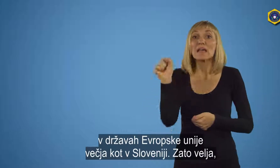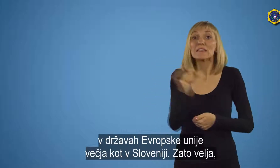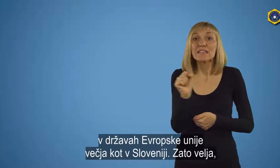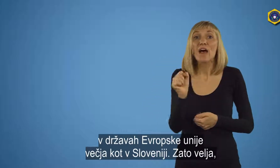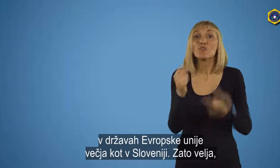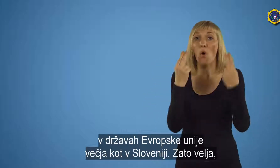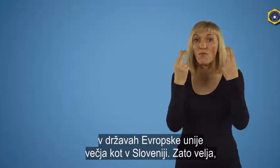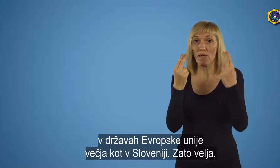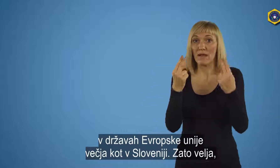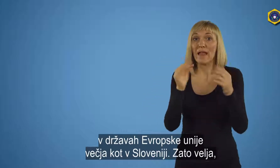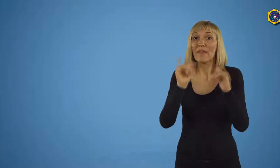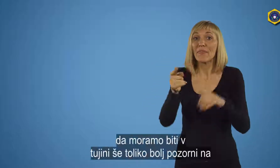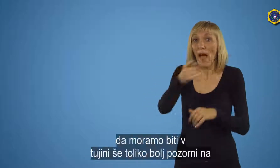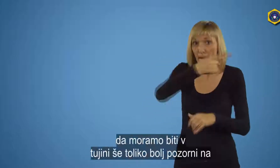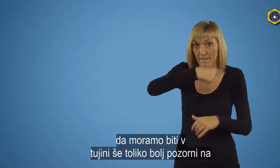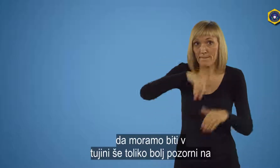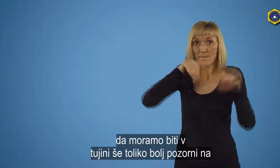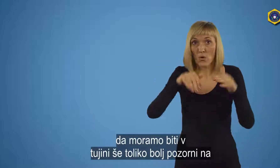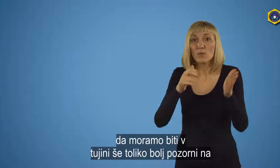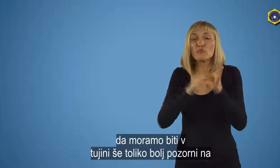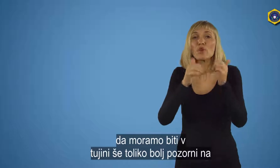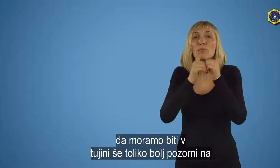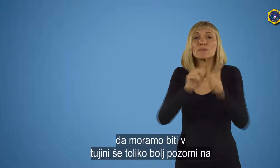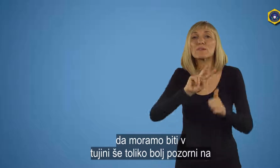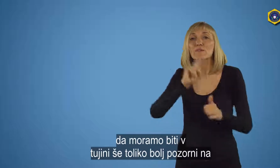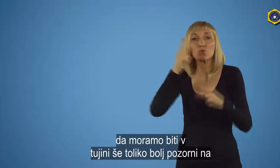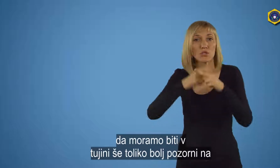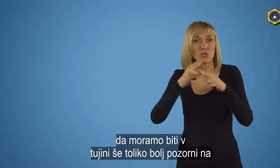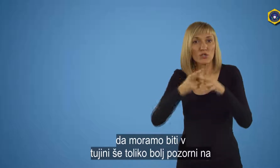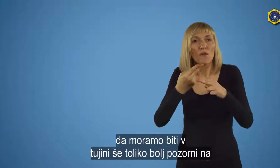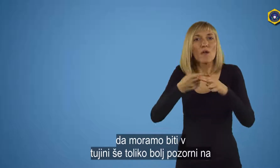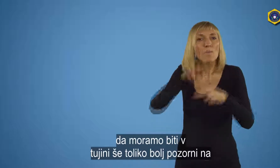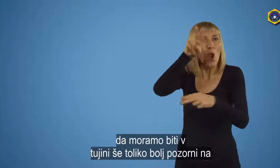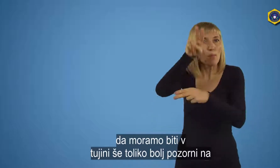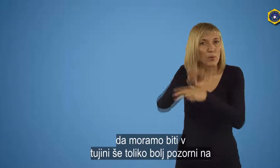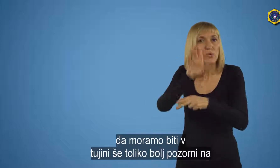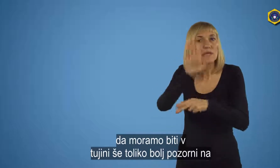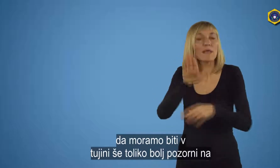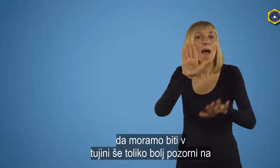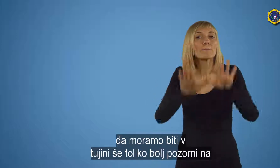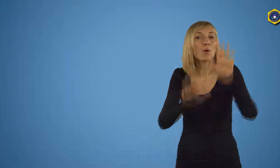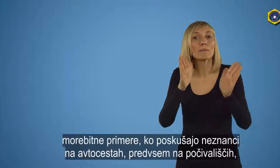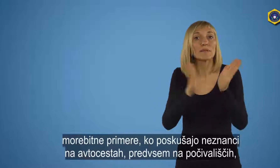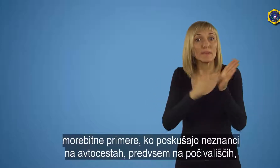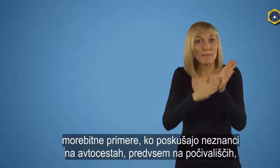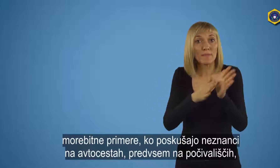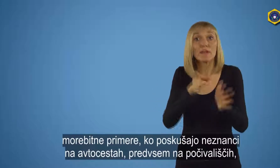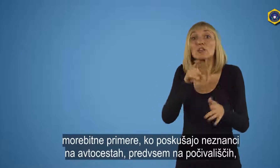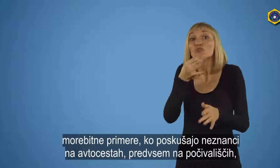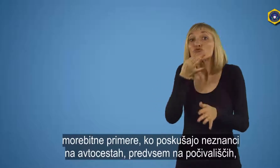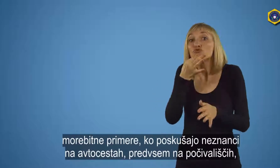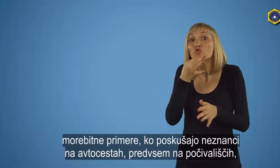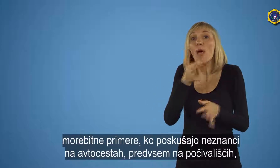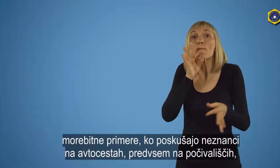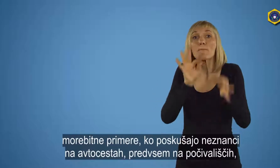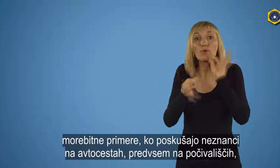Zato velja, da moramo biti v tujini še toliko bolj pozorni na morbitne primere, ko poskušajo neznanci na avtocestah,